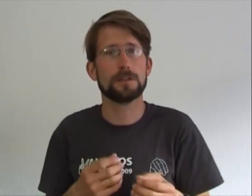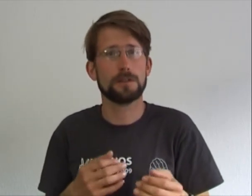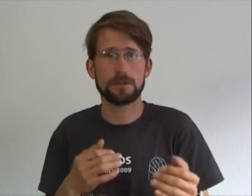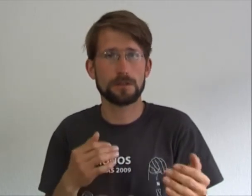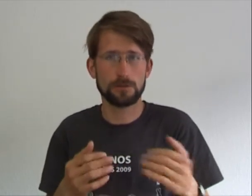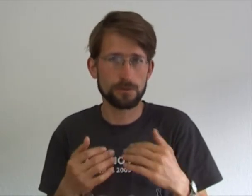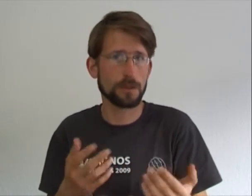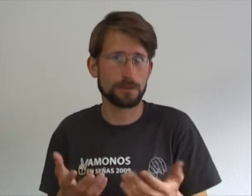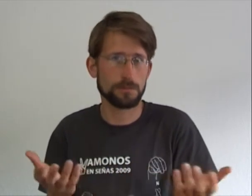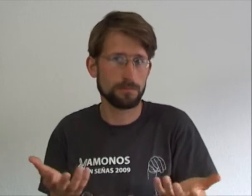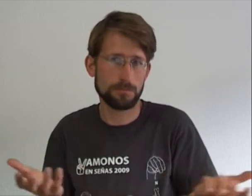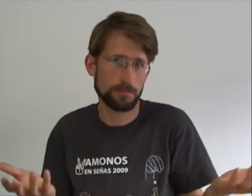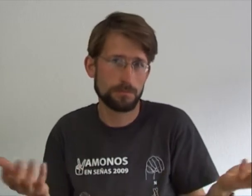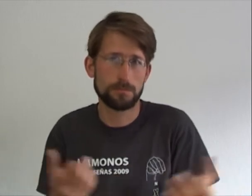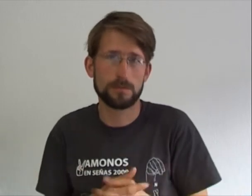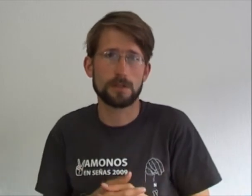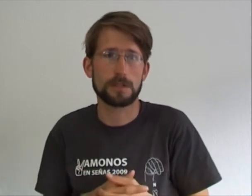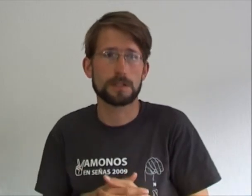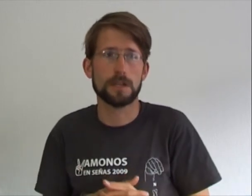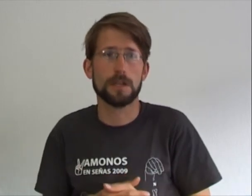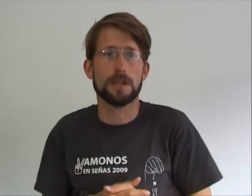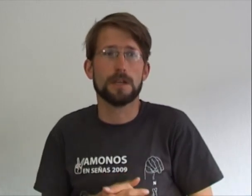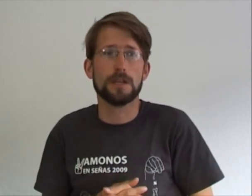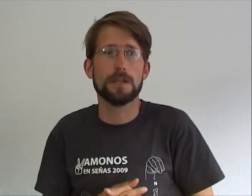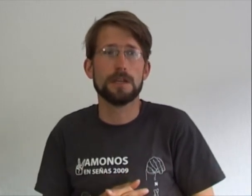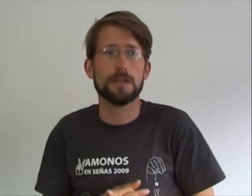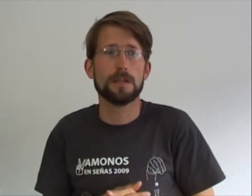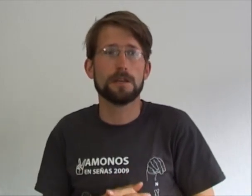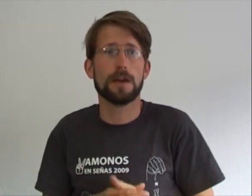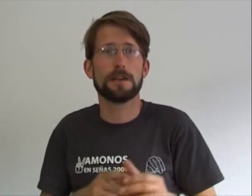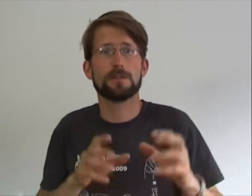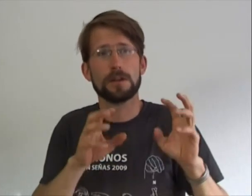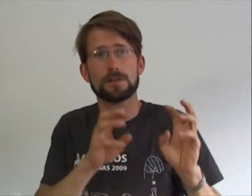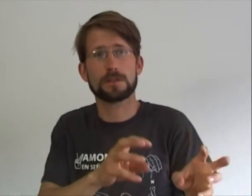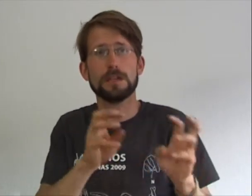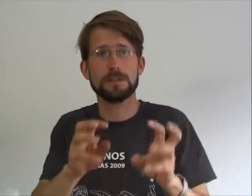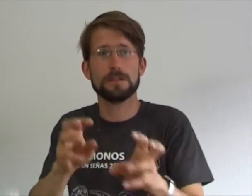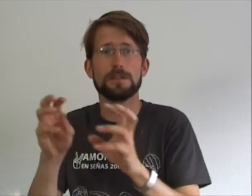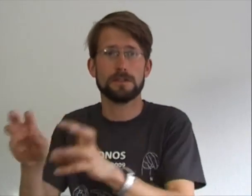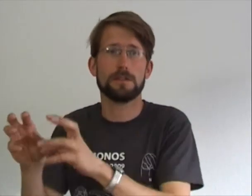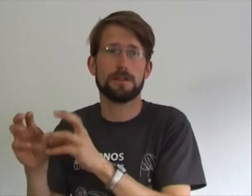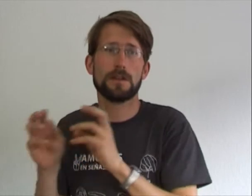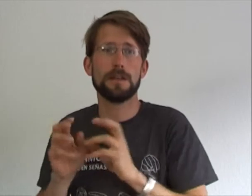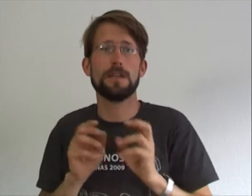culturas sordas. Y eso en las clases y